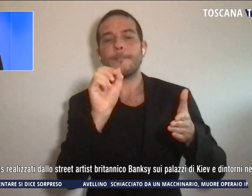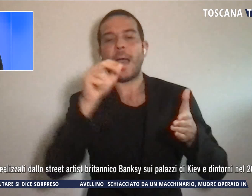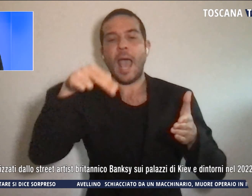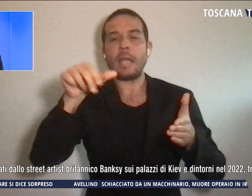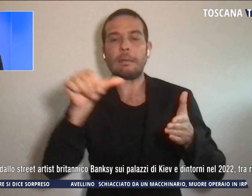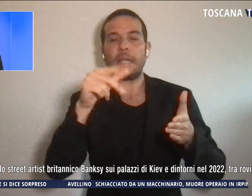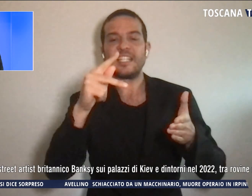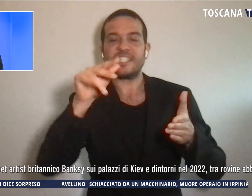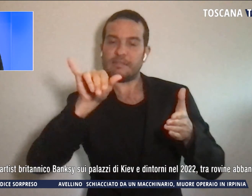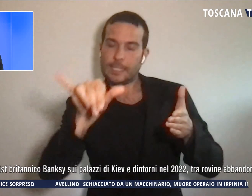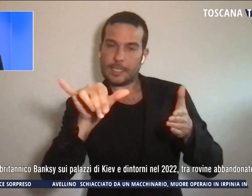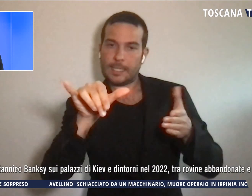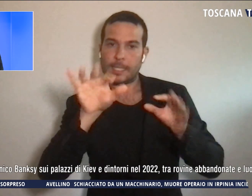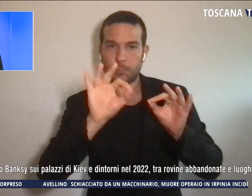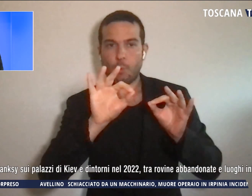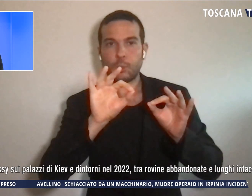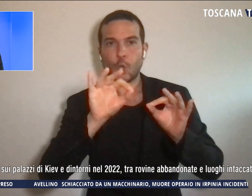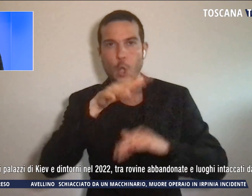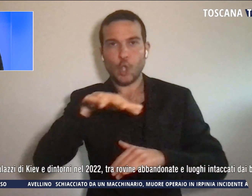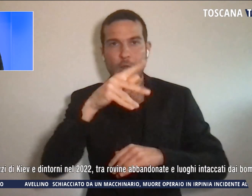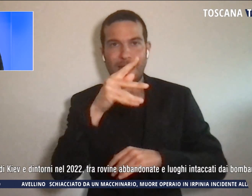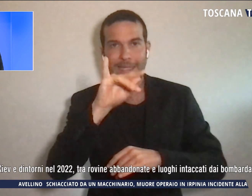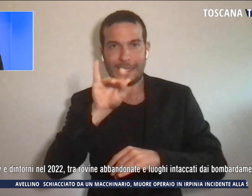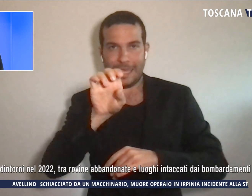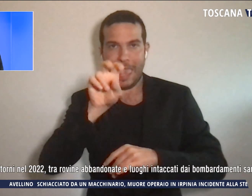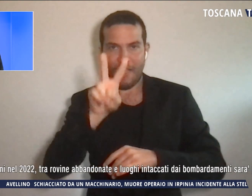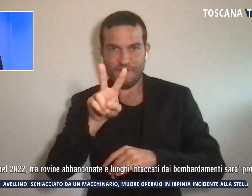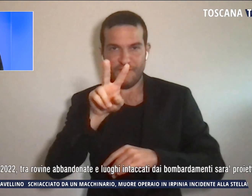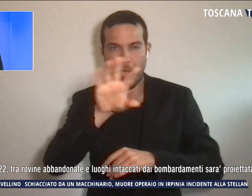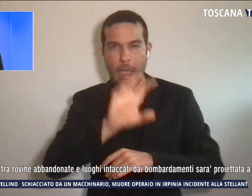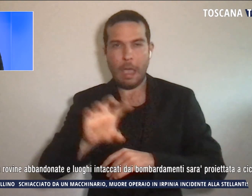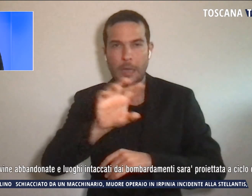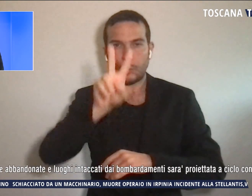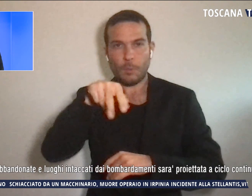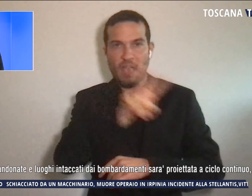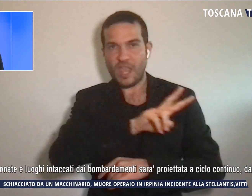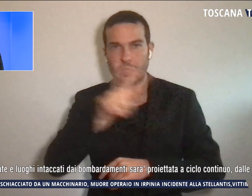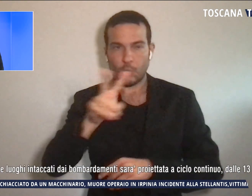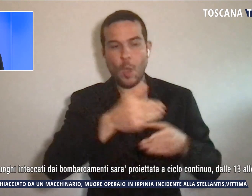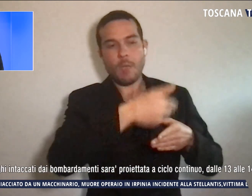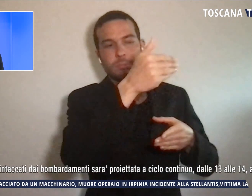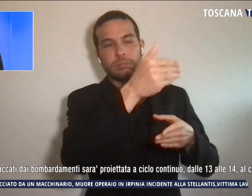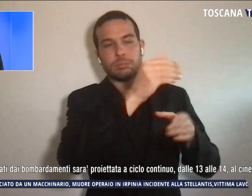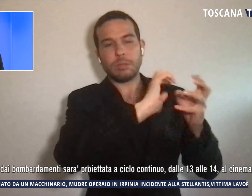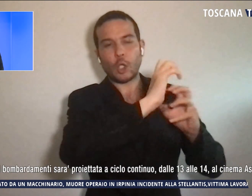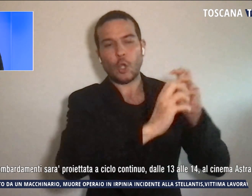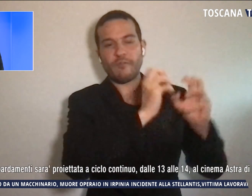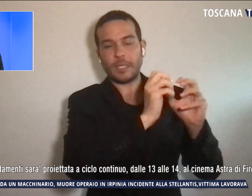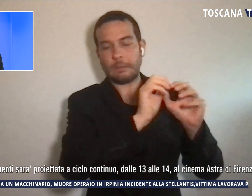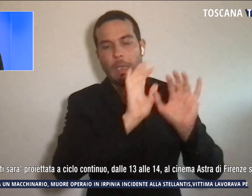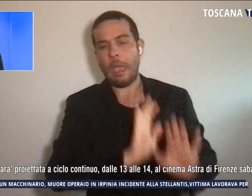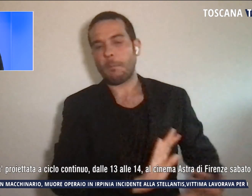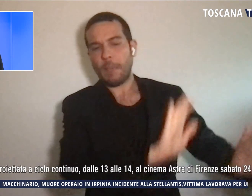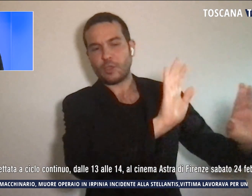palazzi di Kiev e dintorni nel 2022, tra ruvine abbandonate e luoghi intaccati dai bombardamenti, sarà